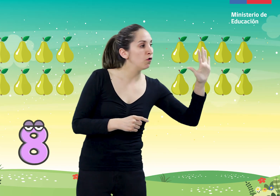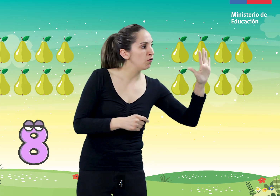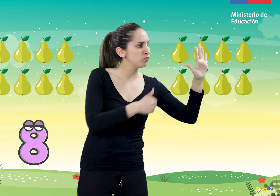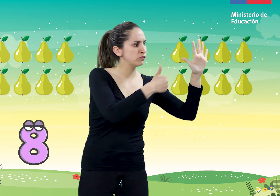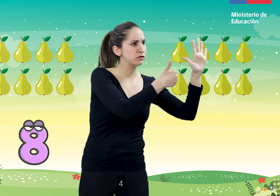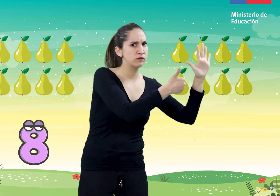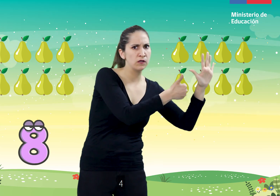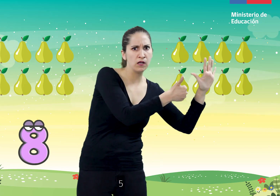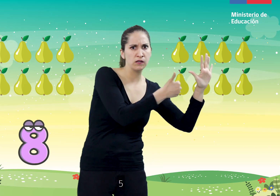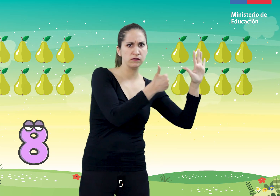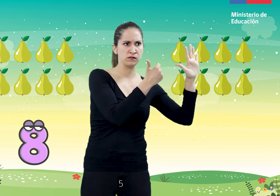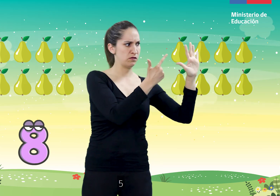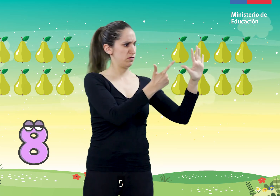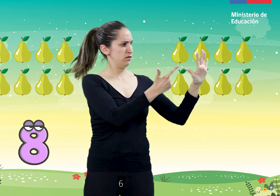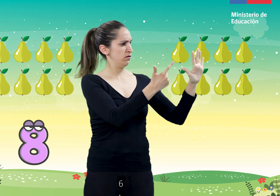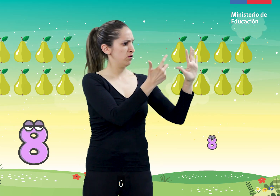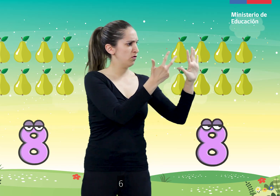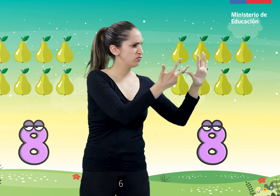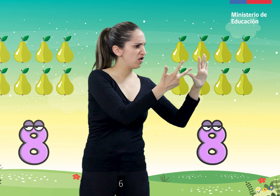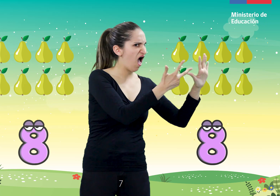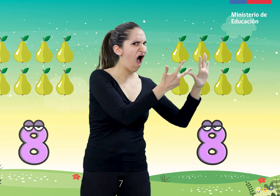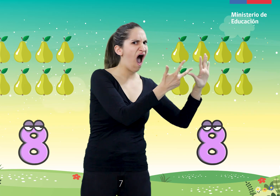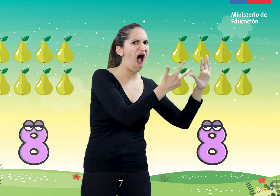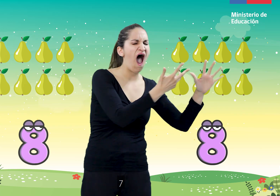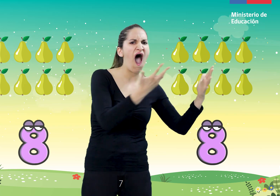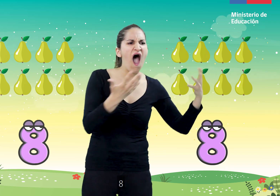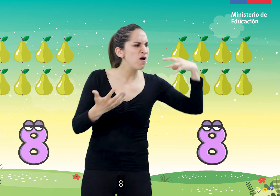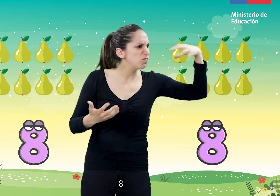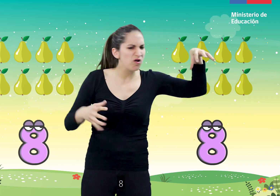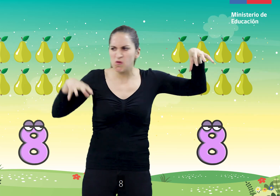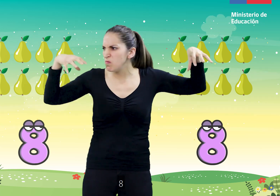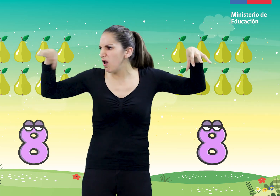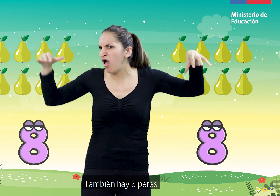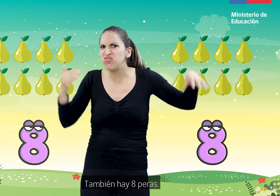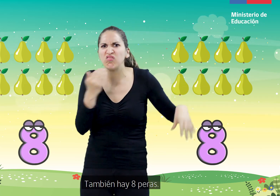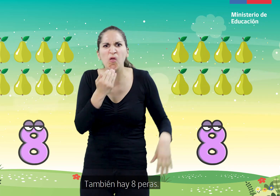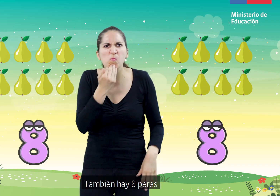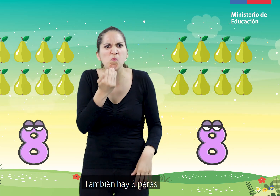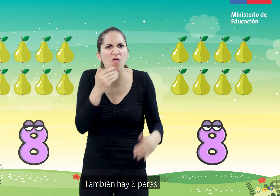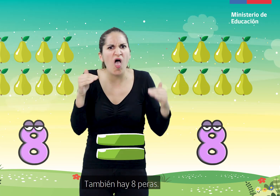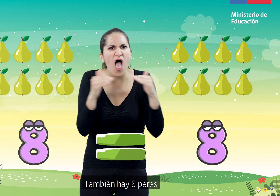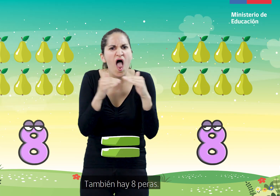4, 5, 6, 7, 8. También hay 8 peras.